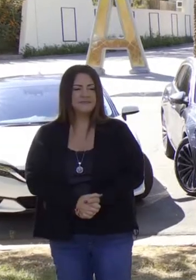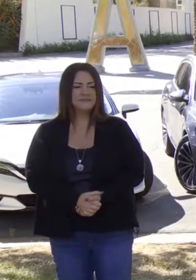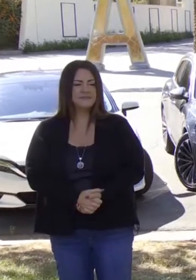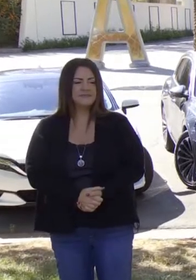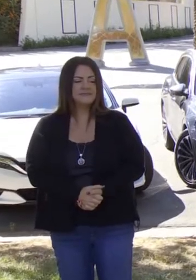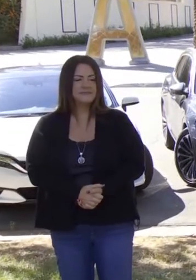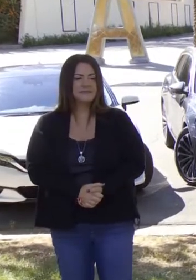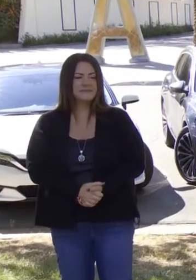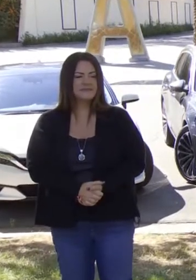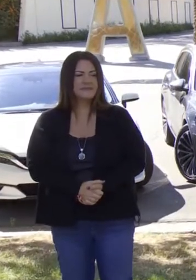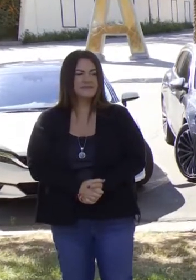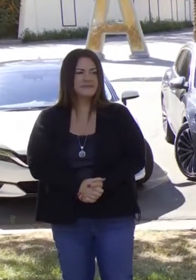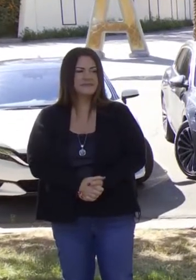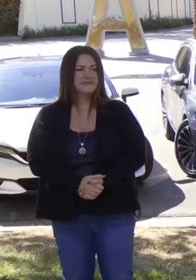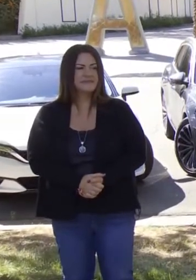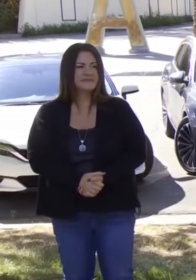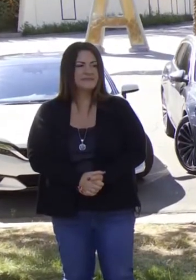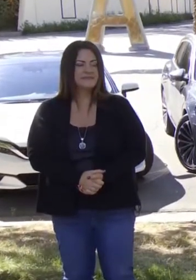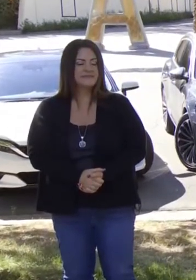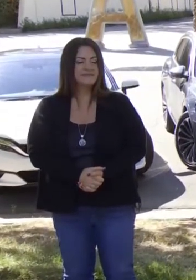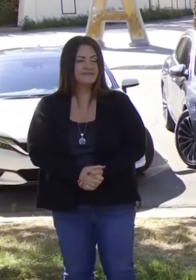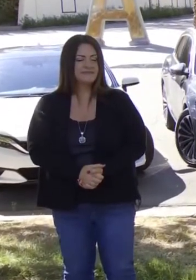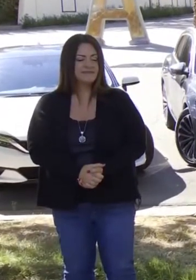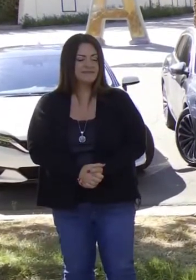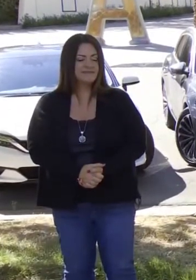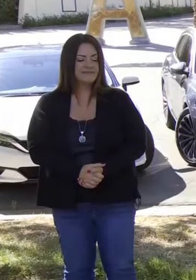Recursos del Aire de California, Mary Nichols.